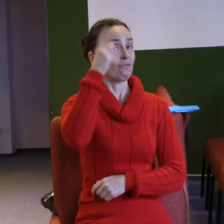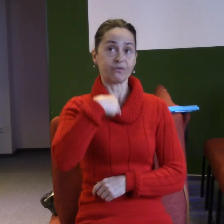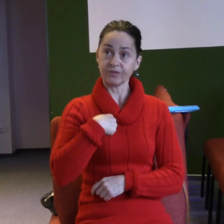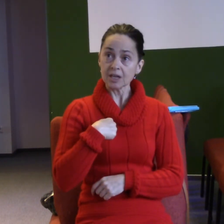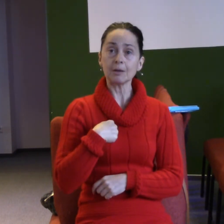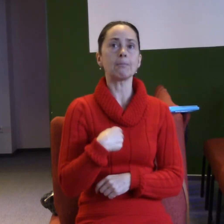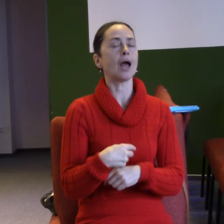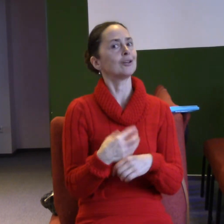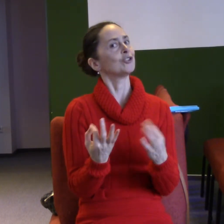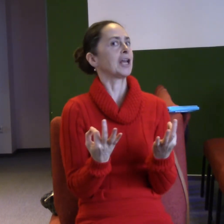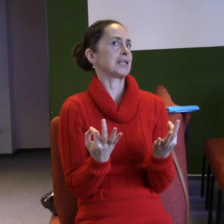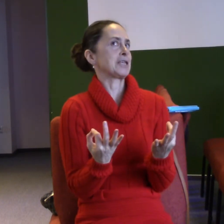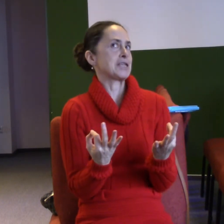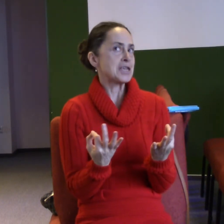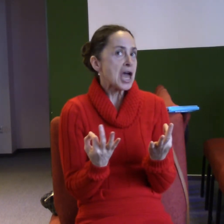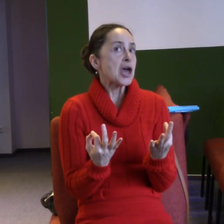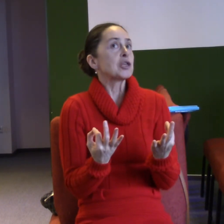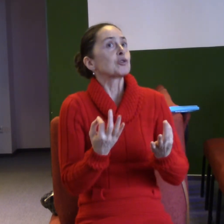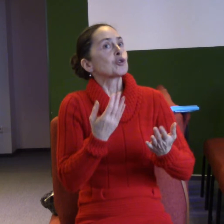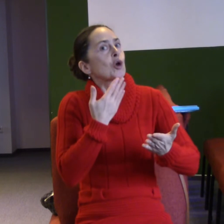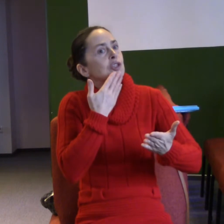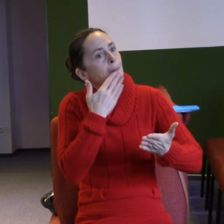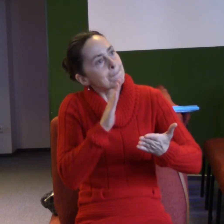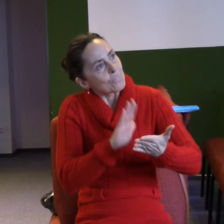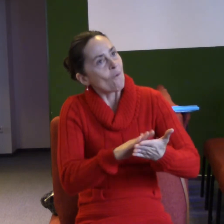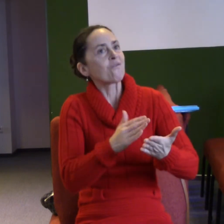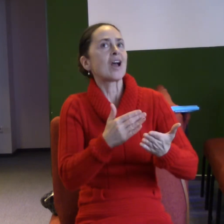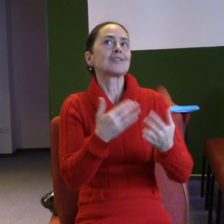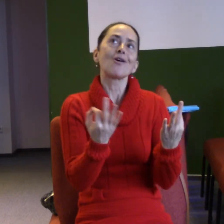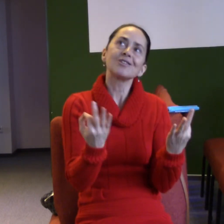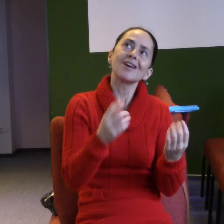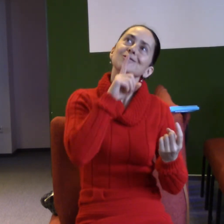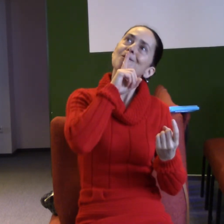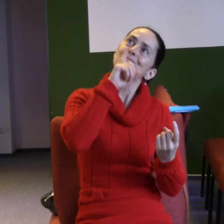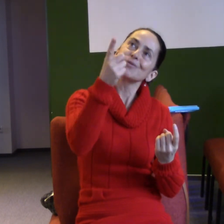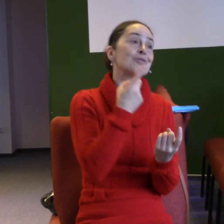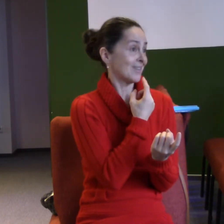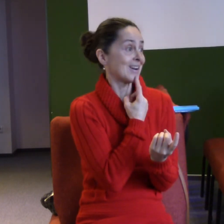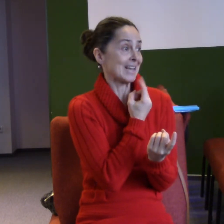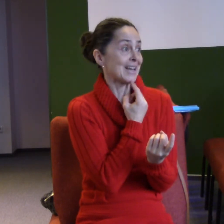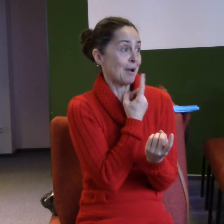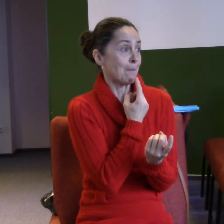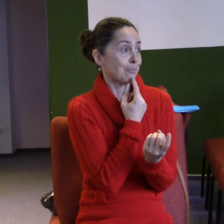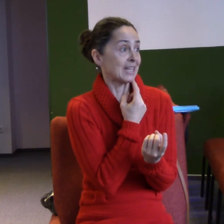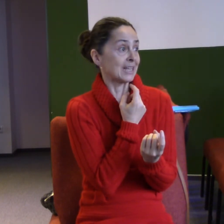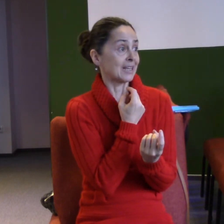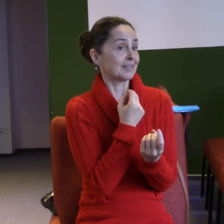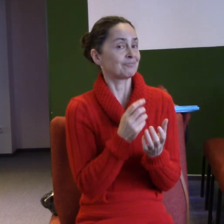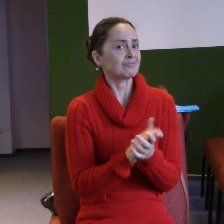malinkatá stopa, která se Bohu líbila, která ovlivnila Boží věci na tomhle světě. Takže smysl našeho života je